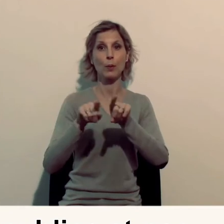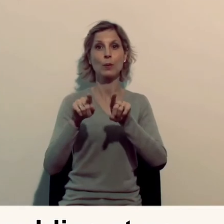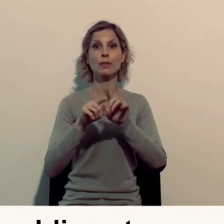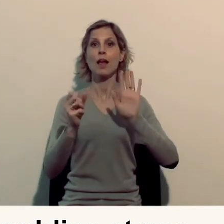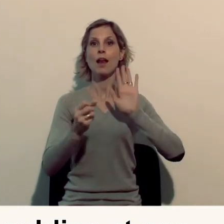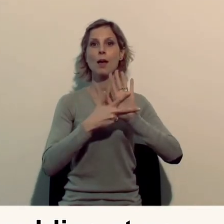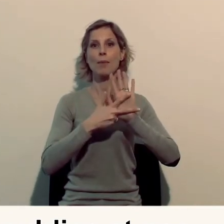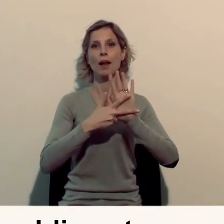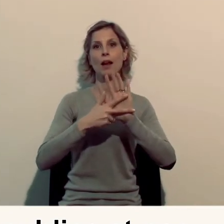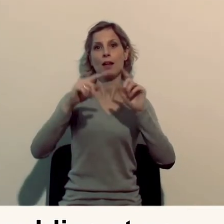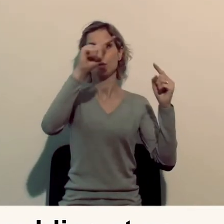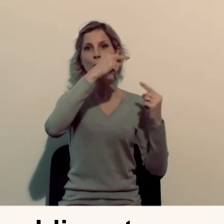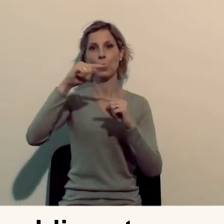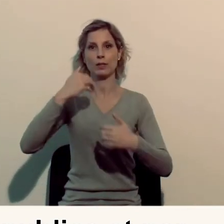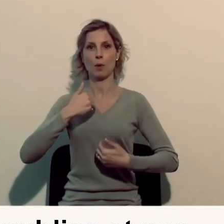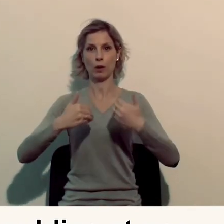Handicap.